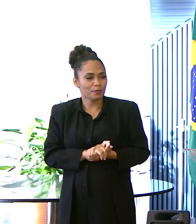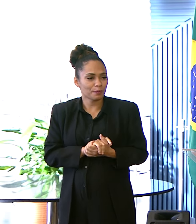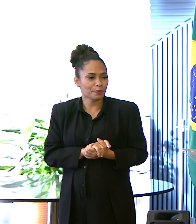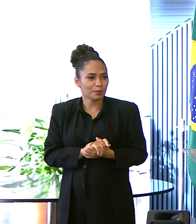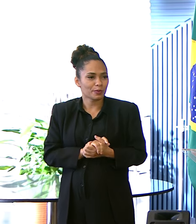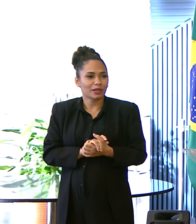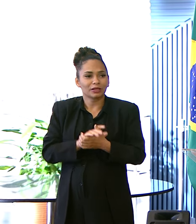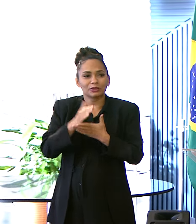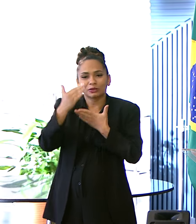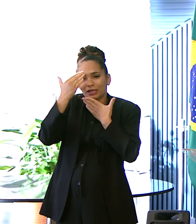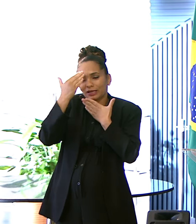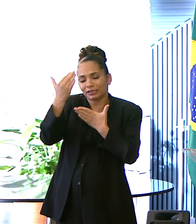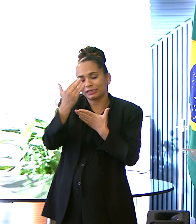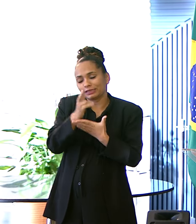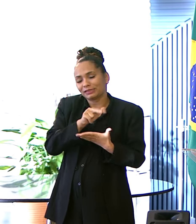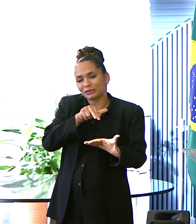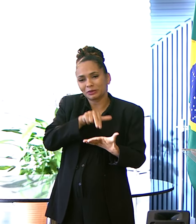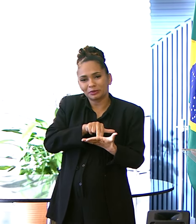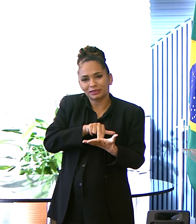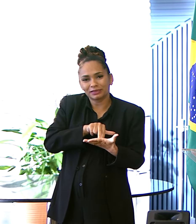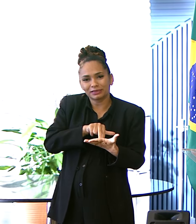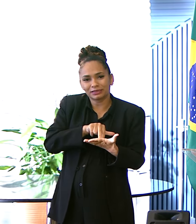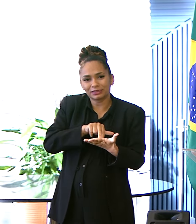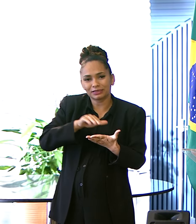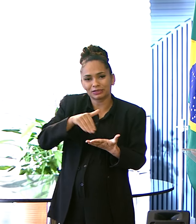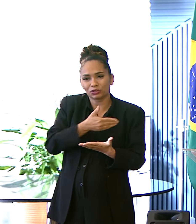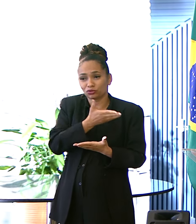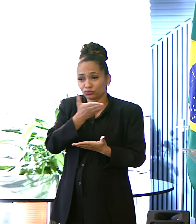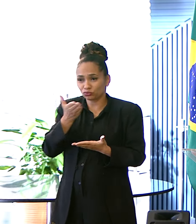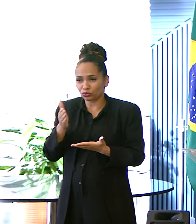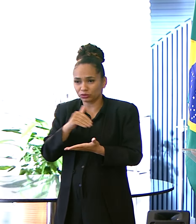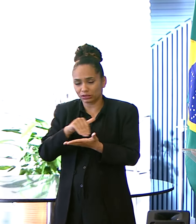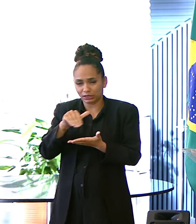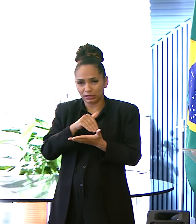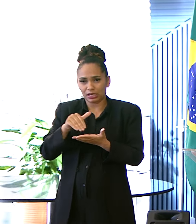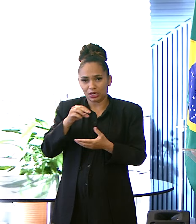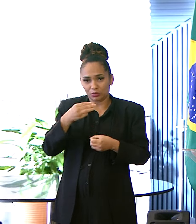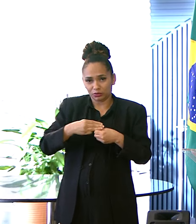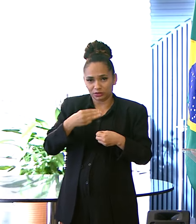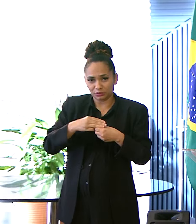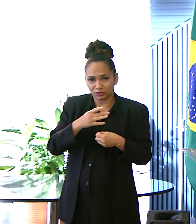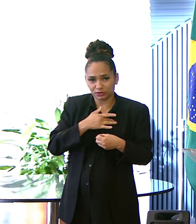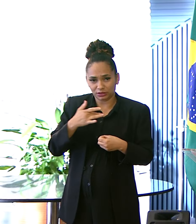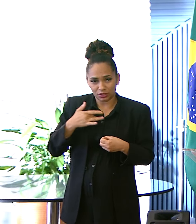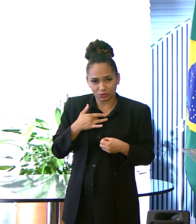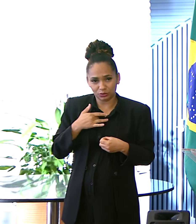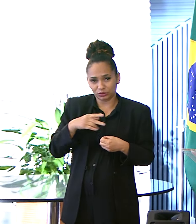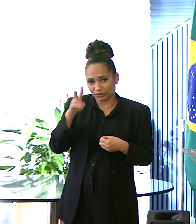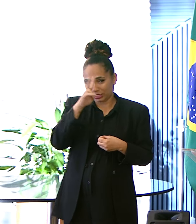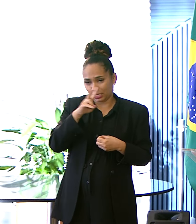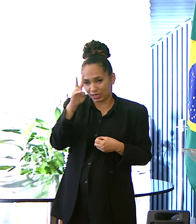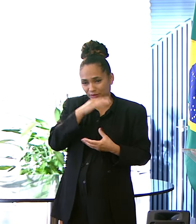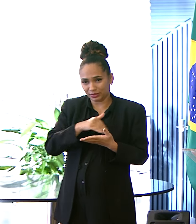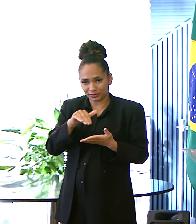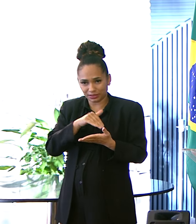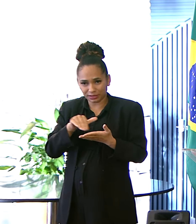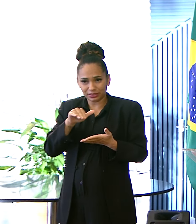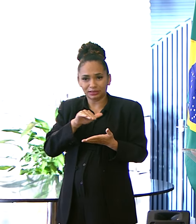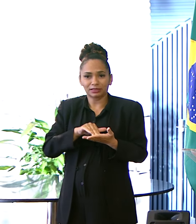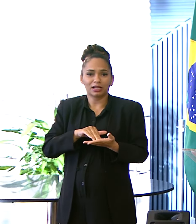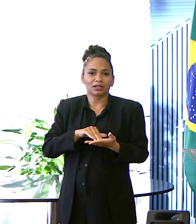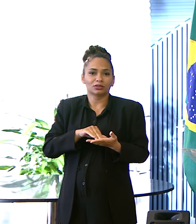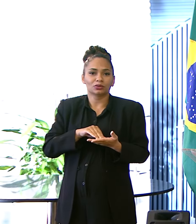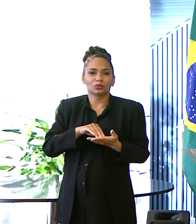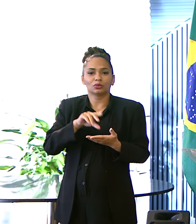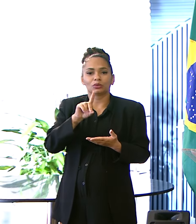Queria agradecer A presença De todos Da Secretaria Municipal De Saúde E lembrar Do meu secretário Querido deputado Comigo Deputado